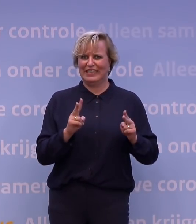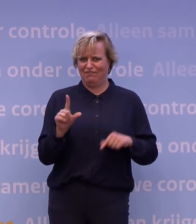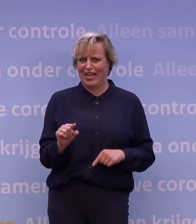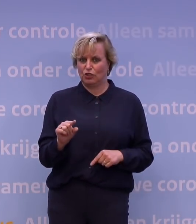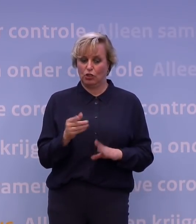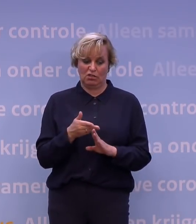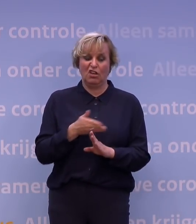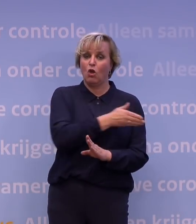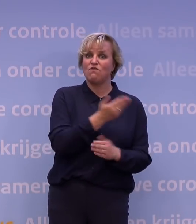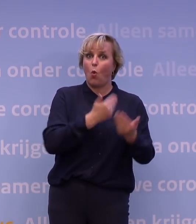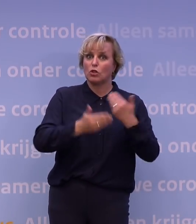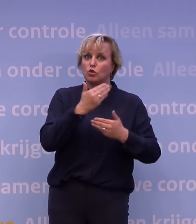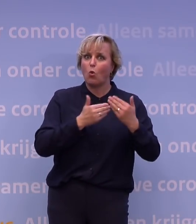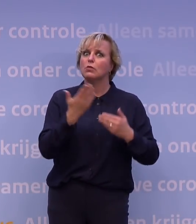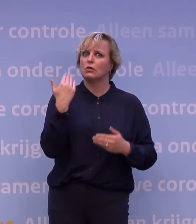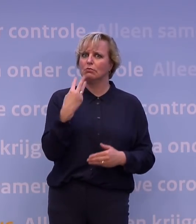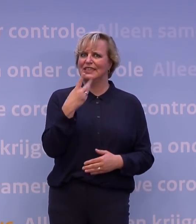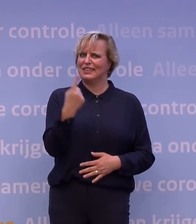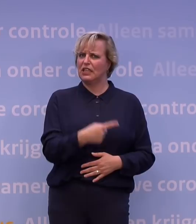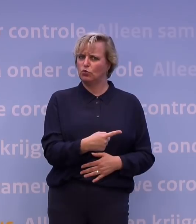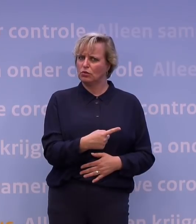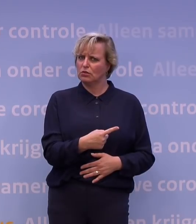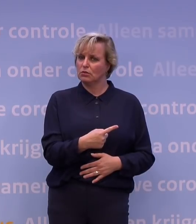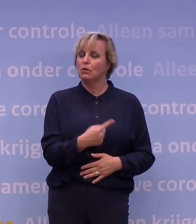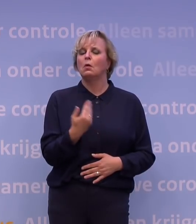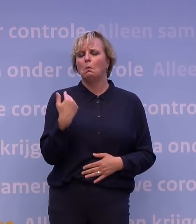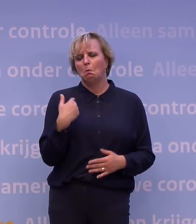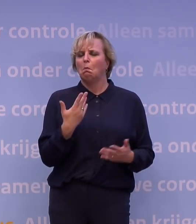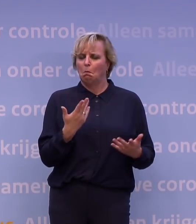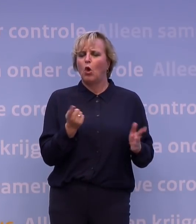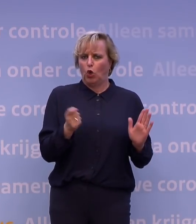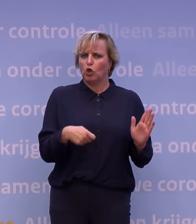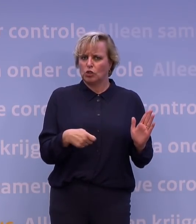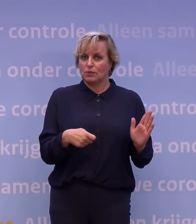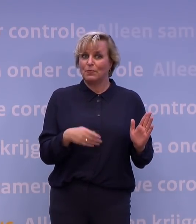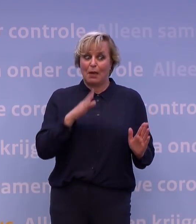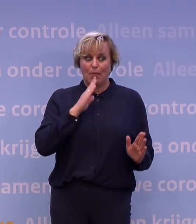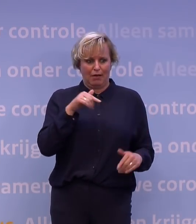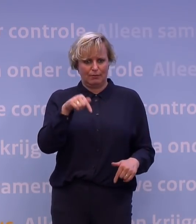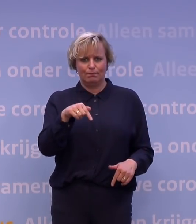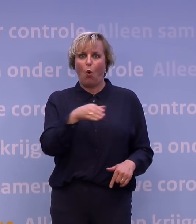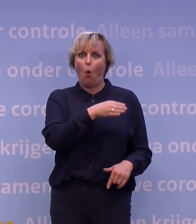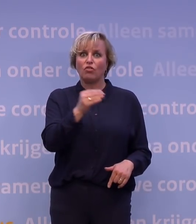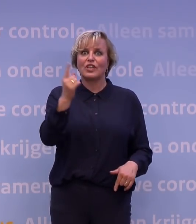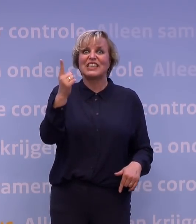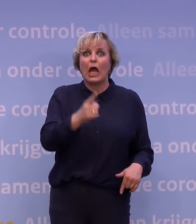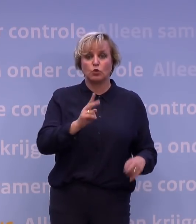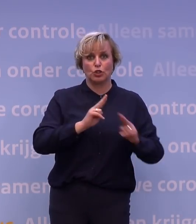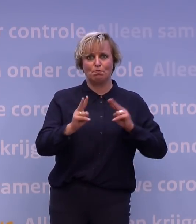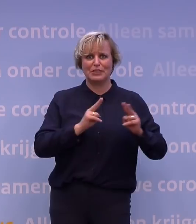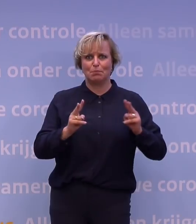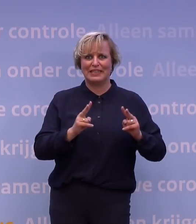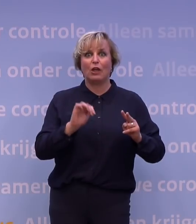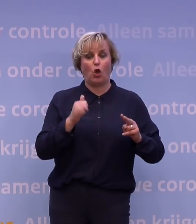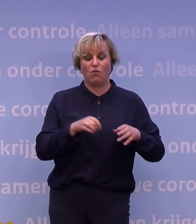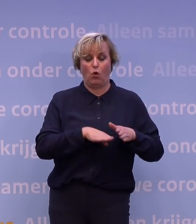juli, waren dat er 3.000 geloof ik. Ja, is dat goed te doen. Maar als je ruim 100.000 besmettingen hebt, gaat het gewoon gevaarlijk hard.